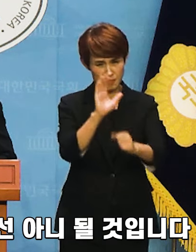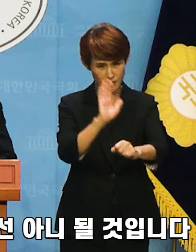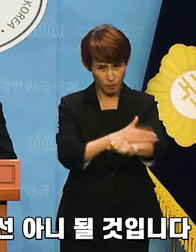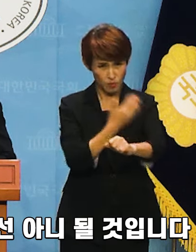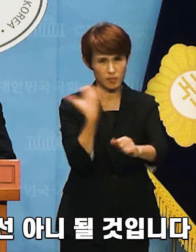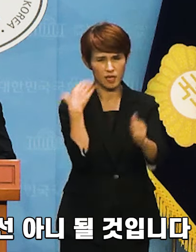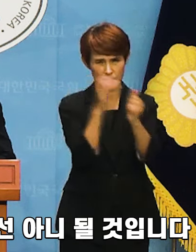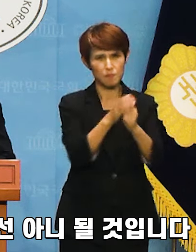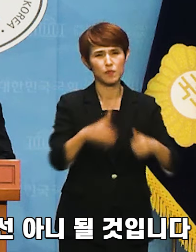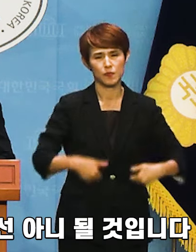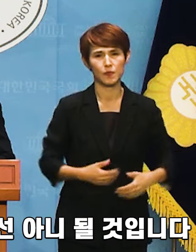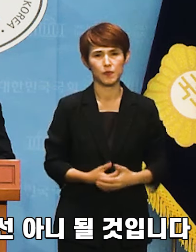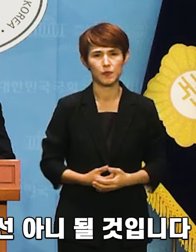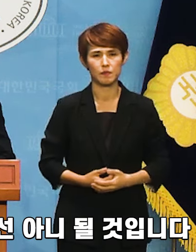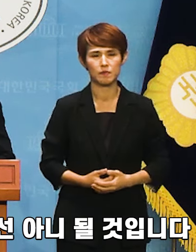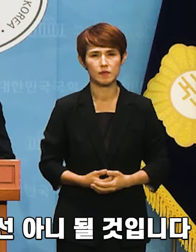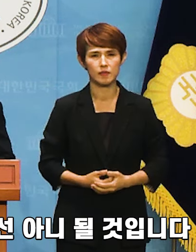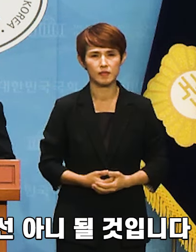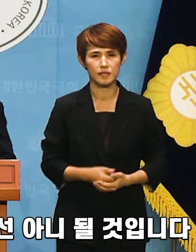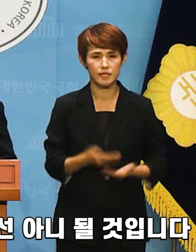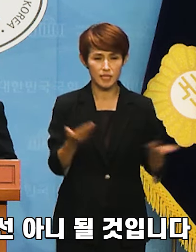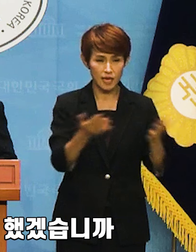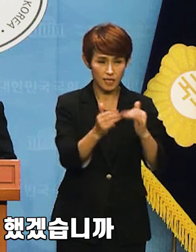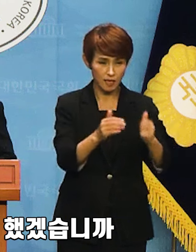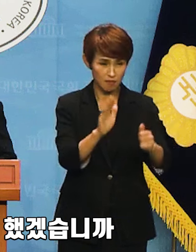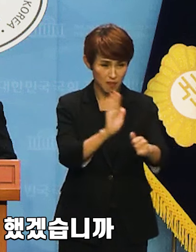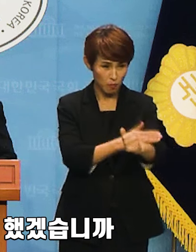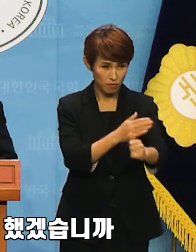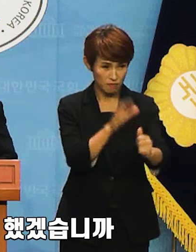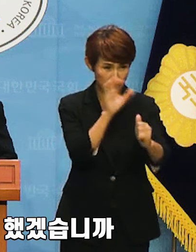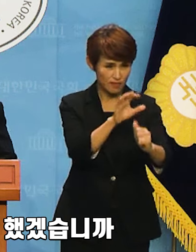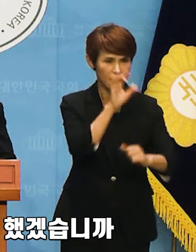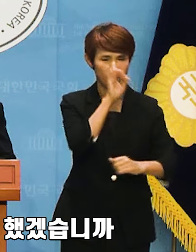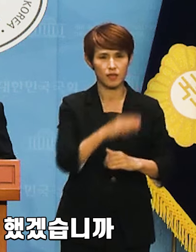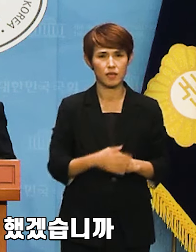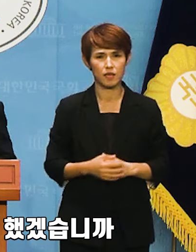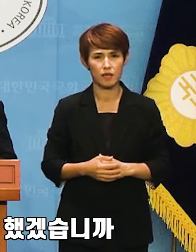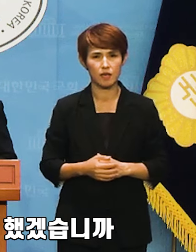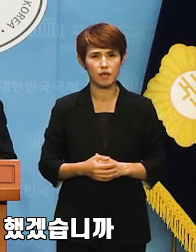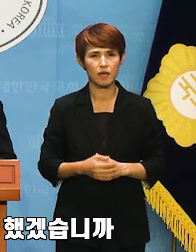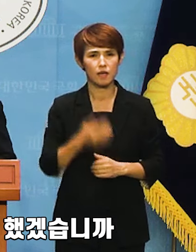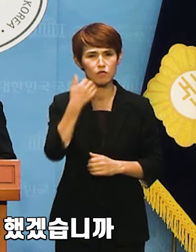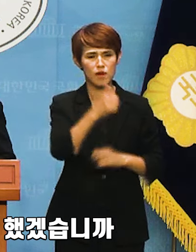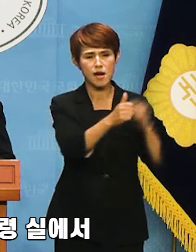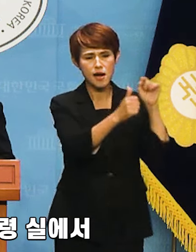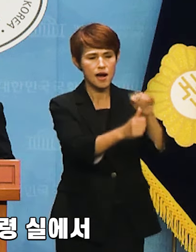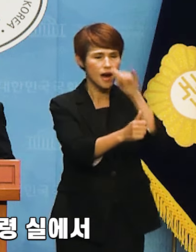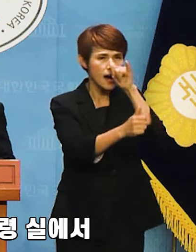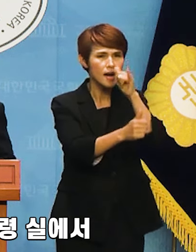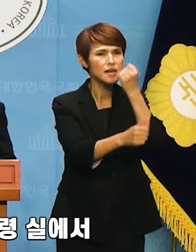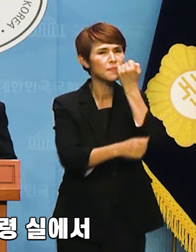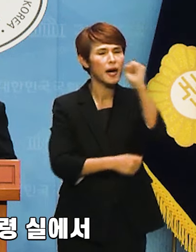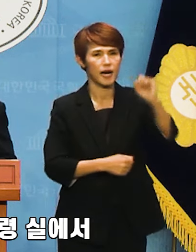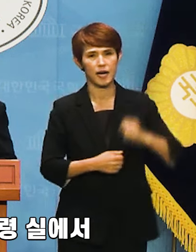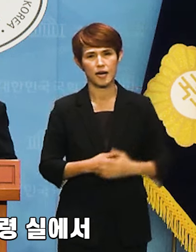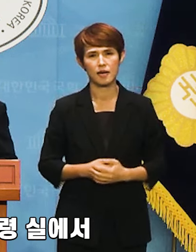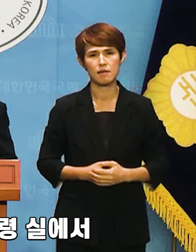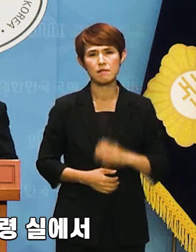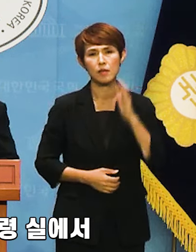책임은 실무자들에게 물어서는 아니될 것입니다. 실무자들이 지시 없이 했겠습니까? 그렇기 때문에